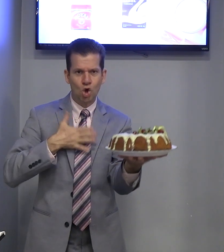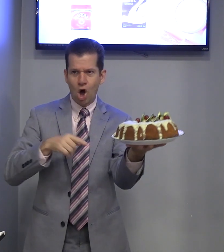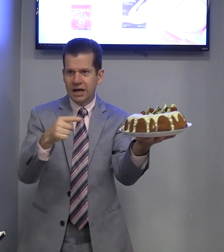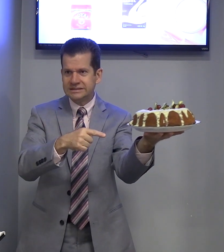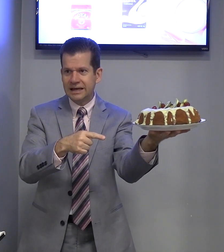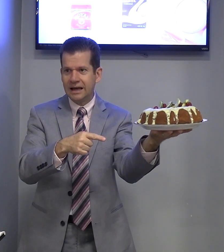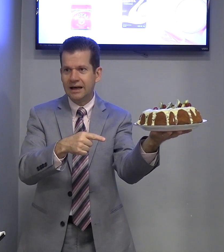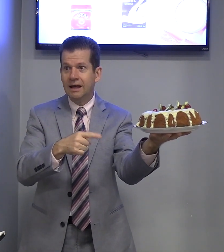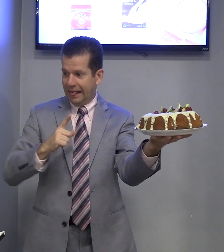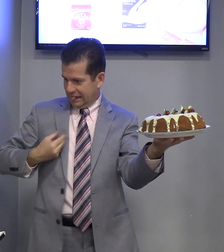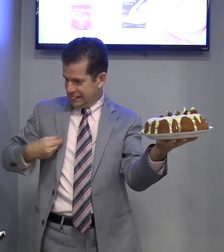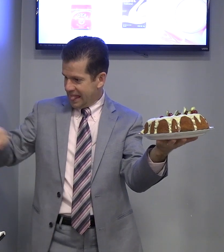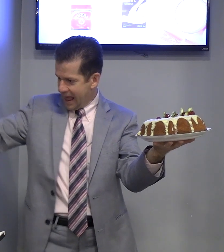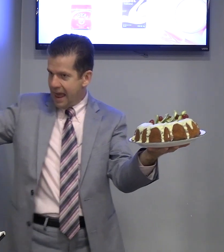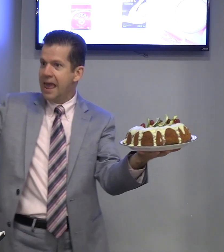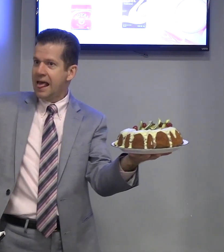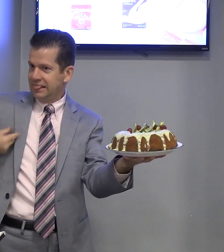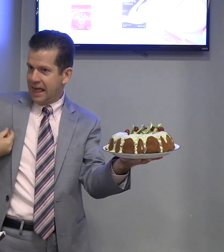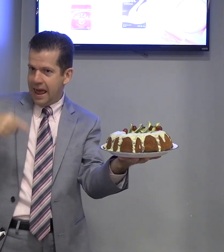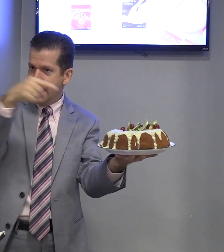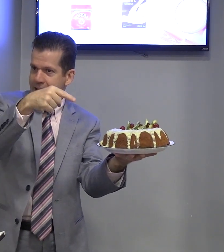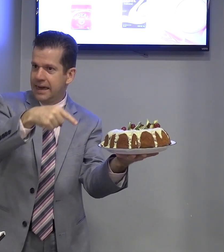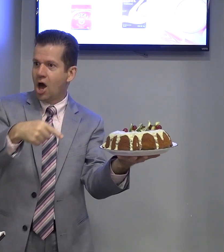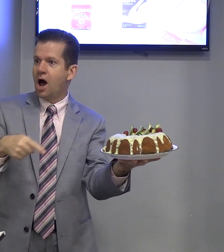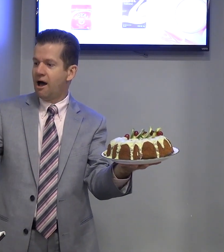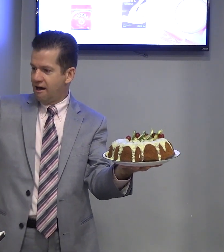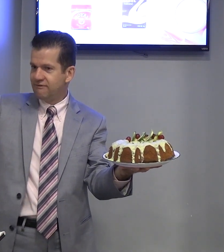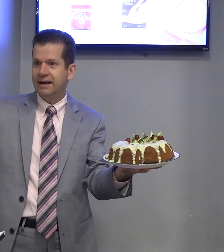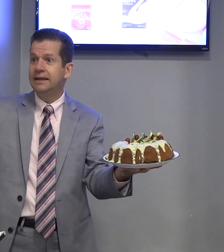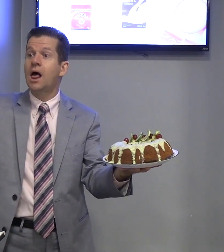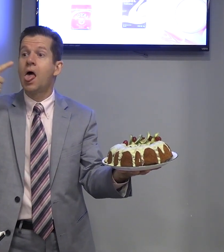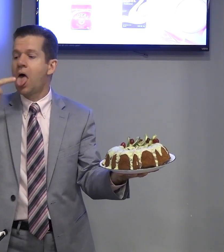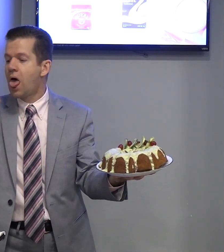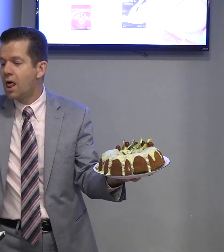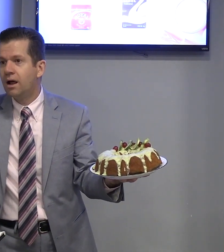Gosta? Tem. Tem aqui, ó. Farinha. Farinha.